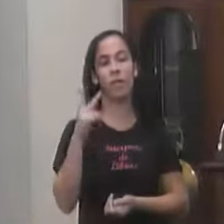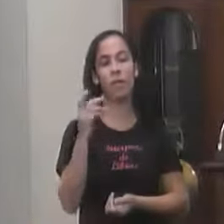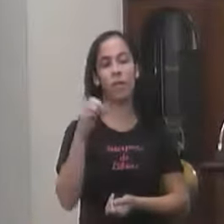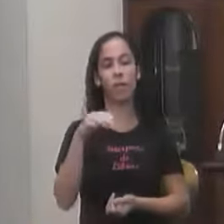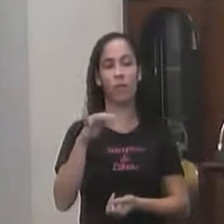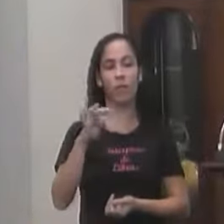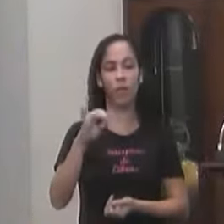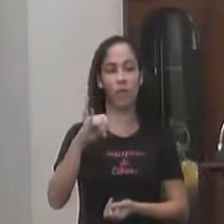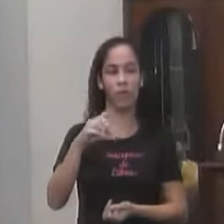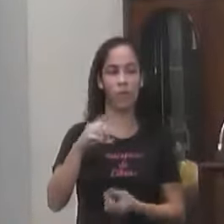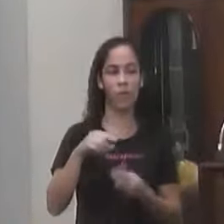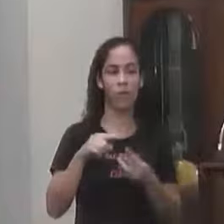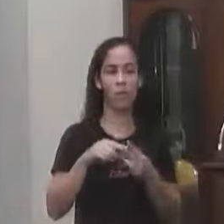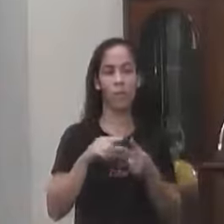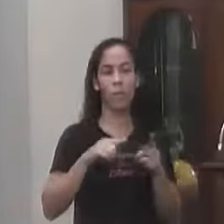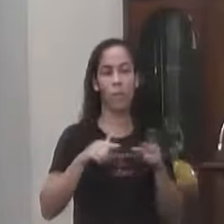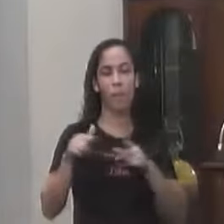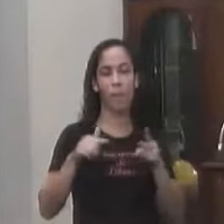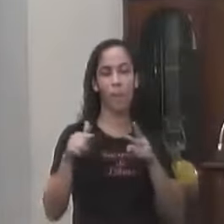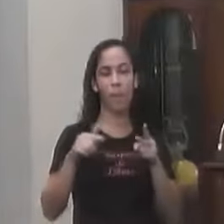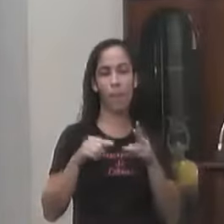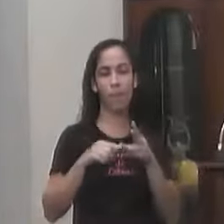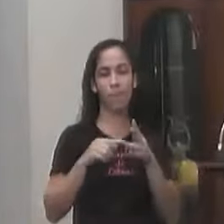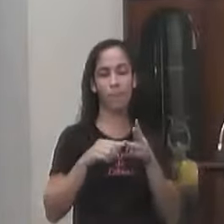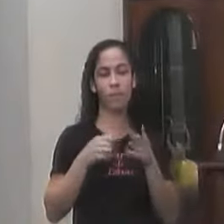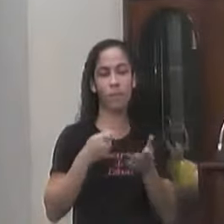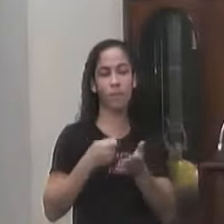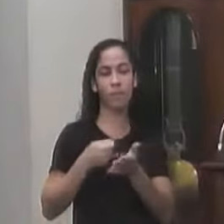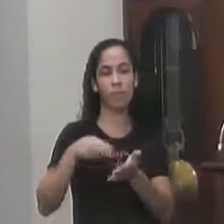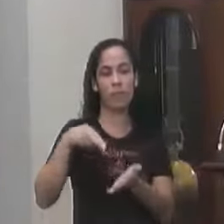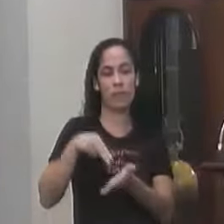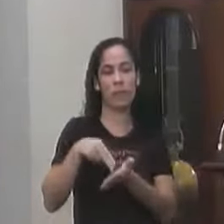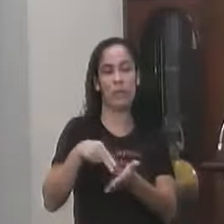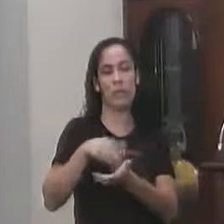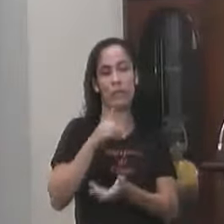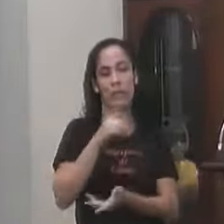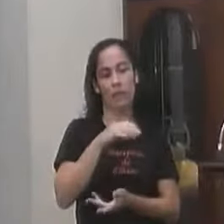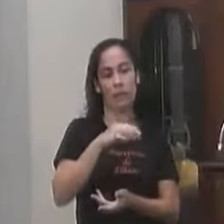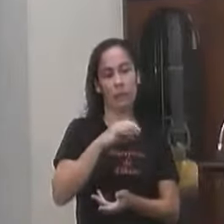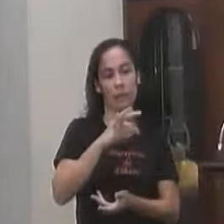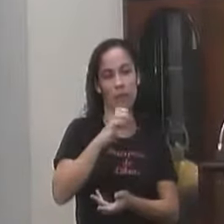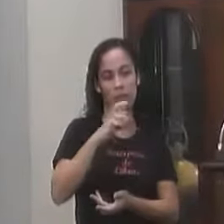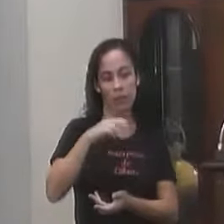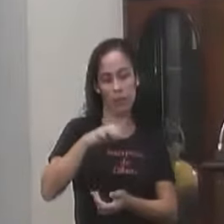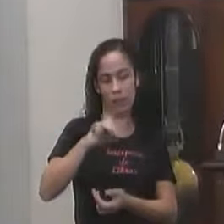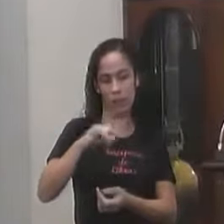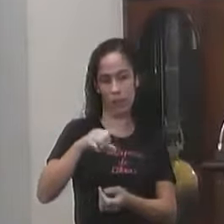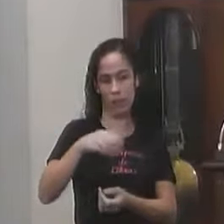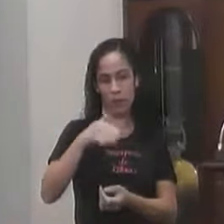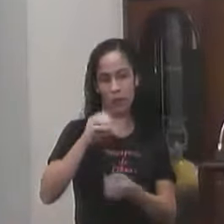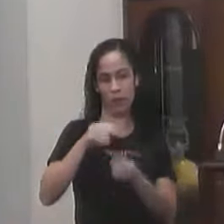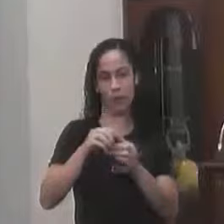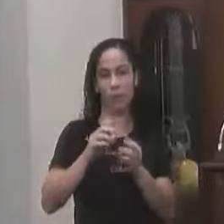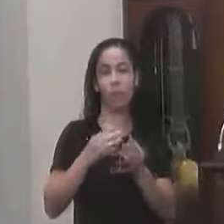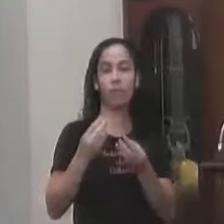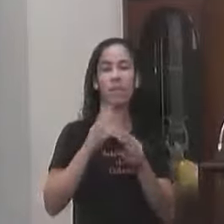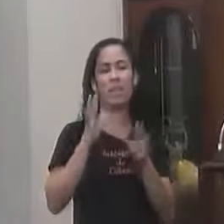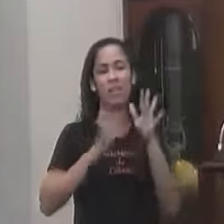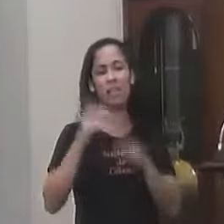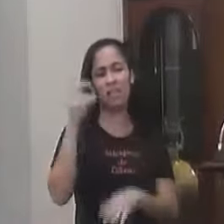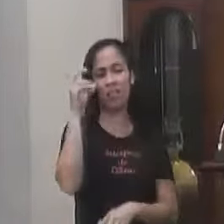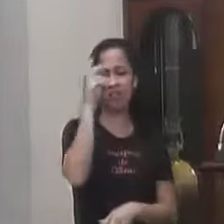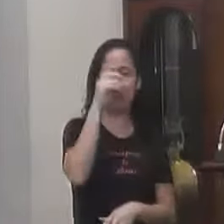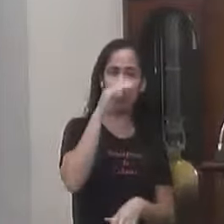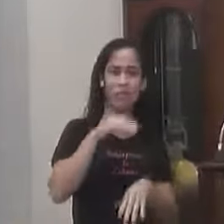Trabalho Determinação Ele pode Ele ter Ele dificuldade Às vezes De uma